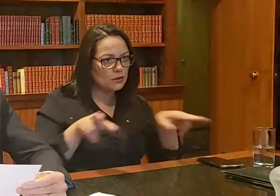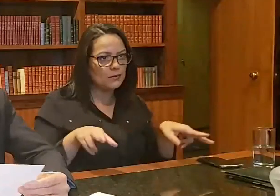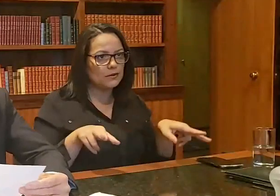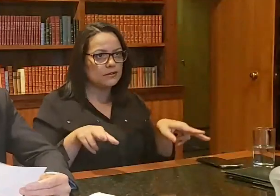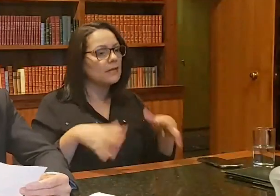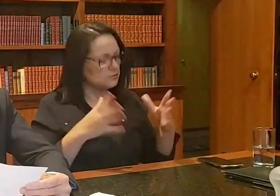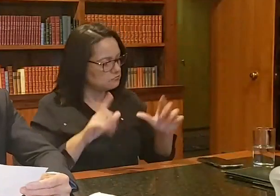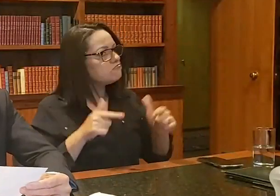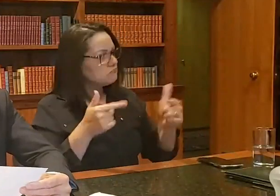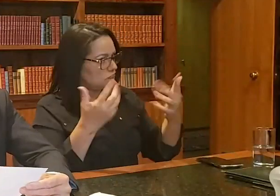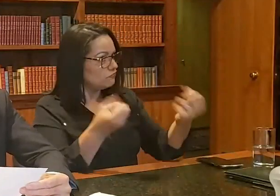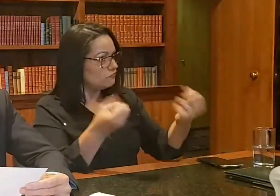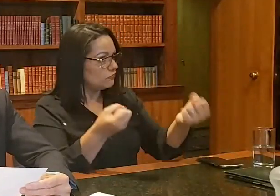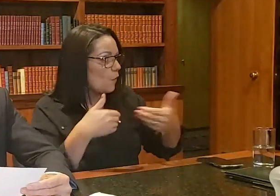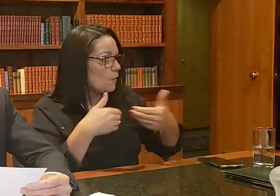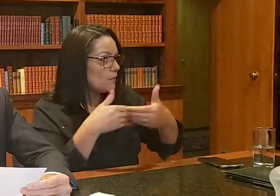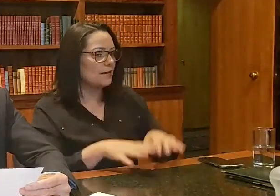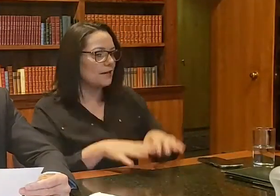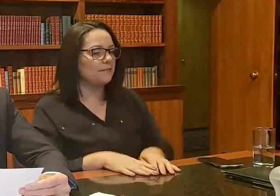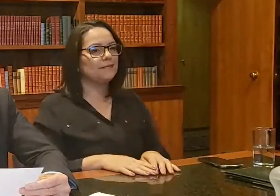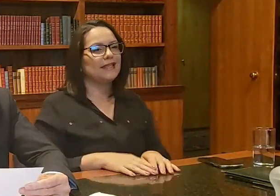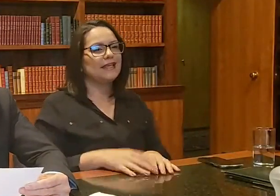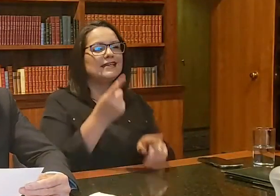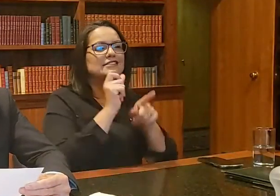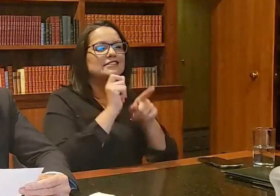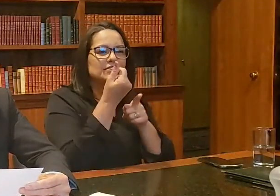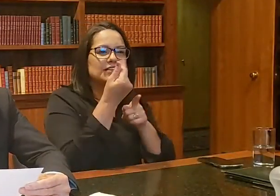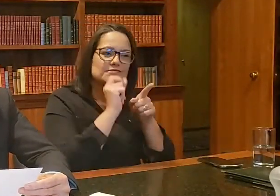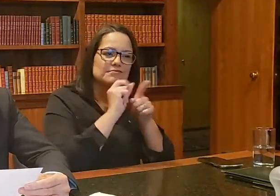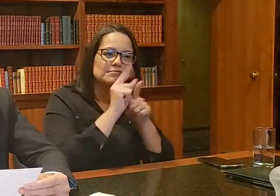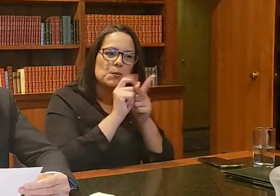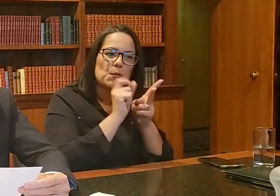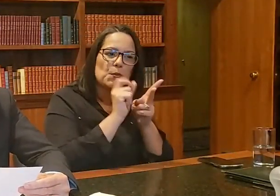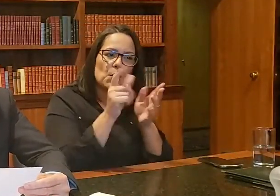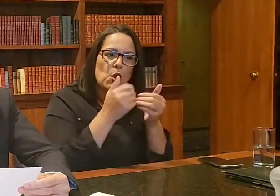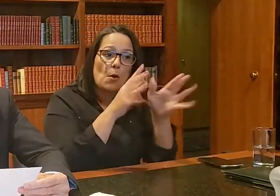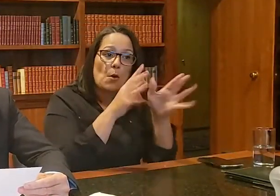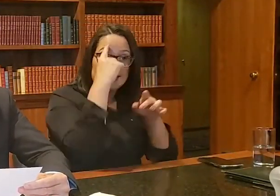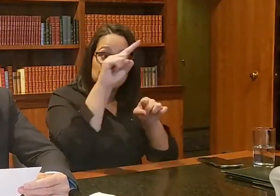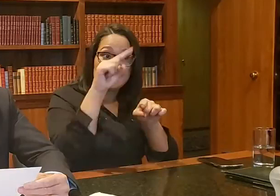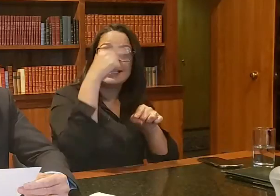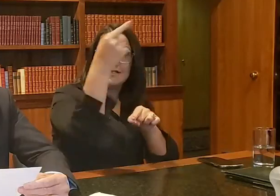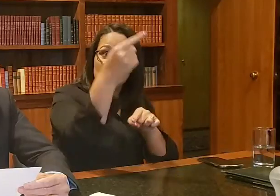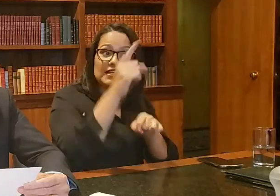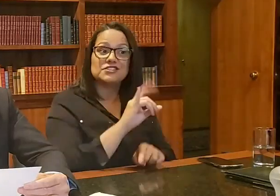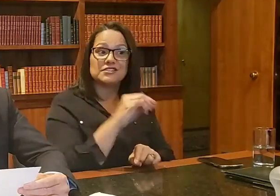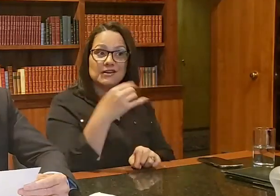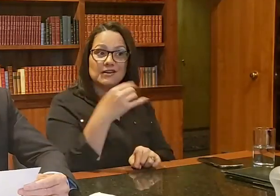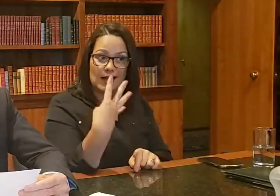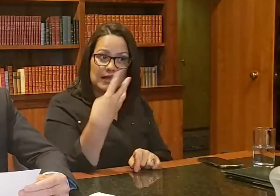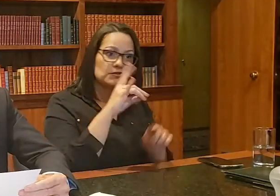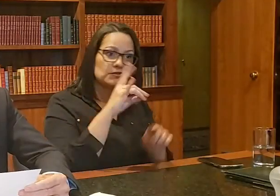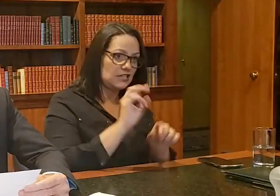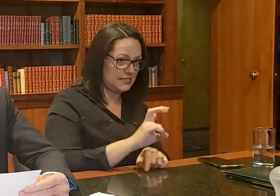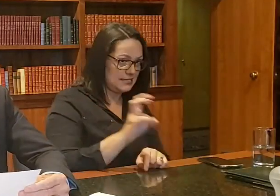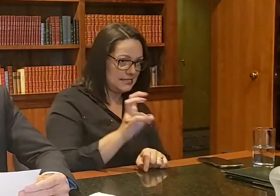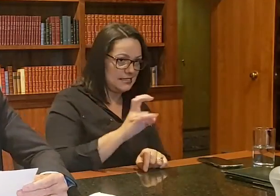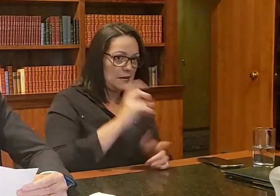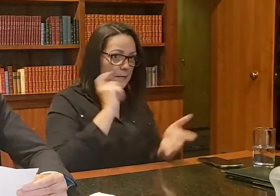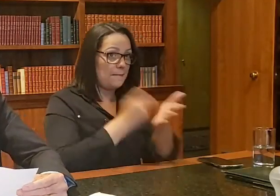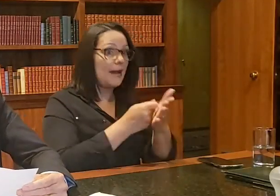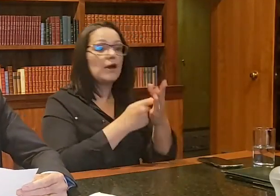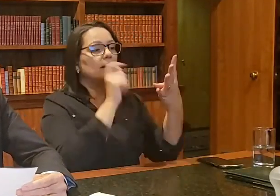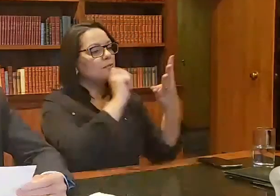Mas vamos lá. O auxílio emergencial começa na próxima, no início da semana que vem, dia 4 ou 5, começa o pagamento de mais quatro